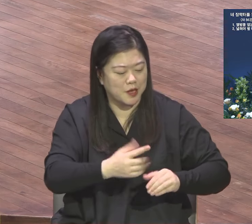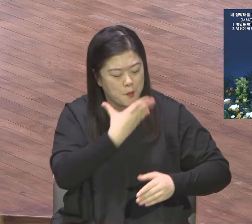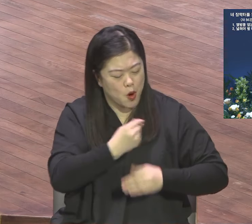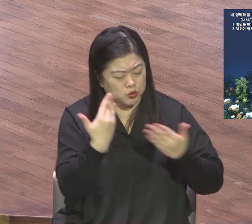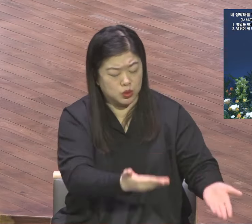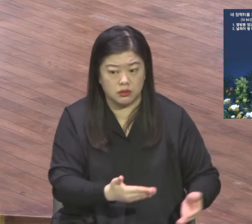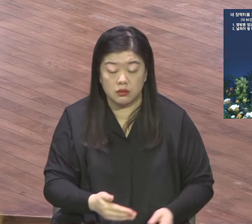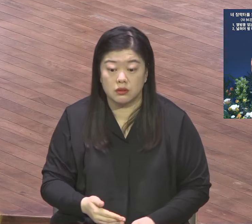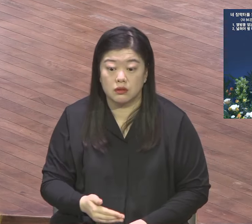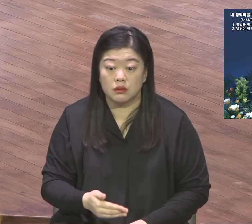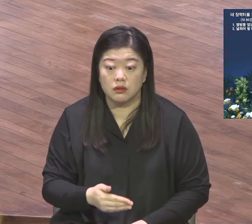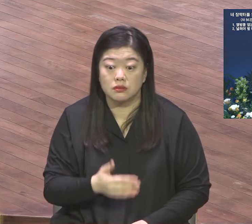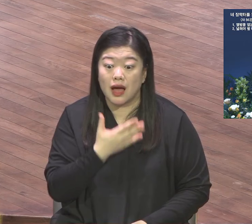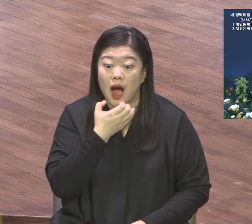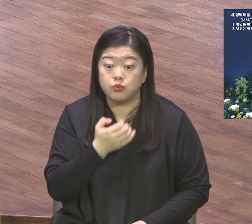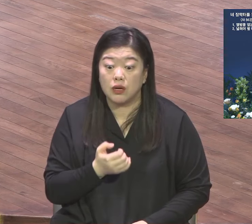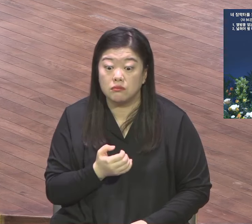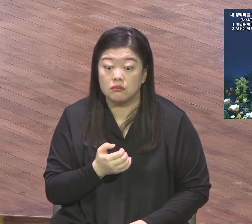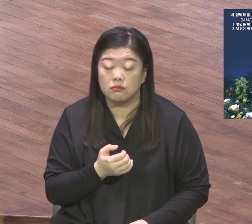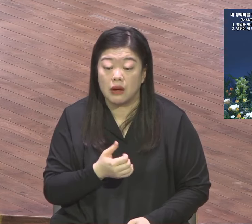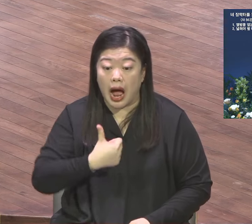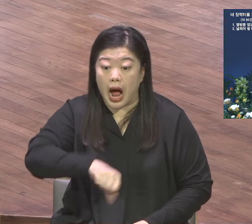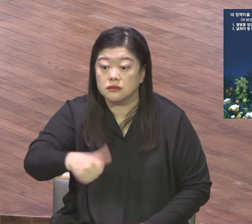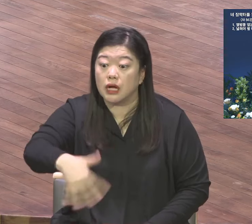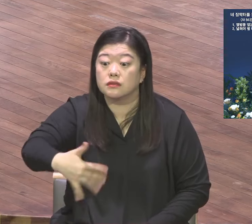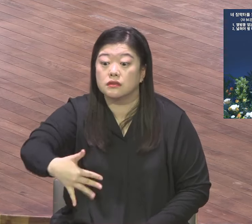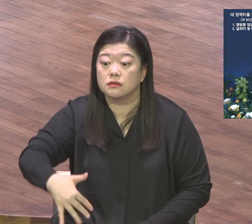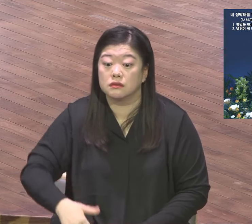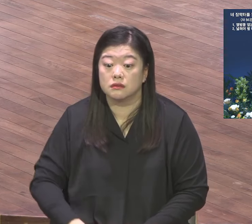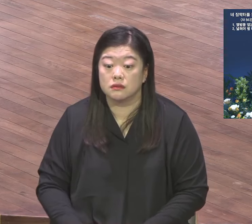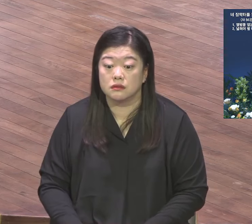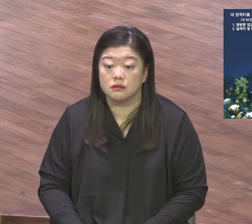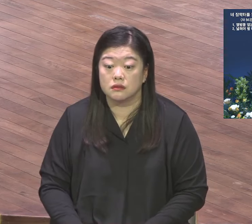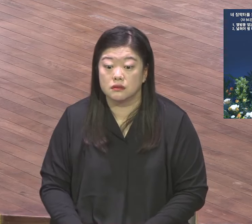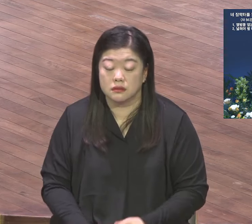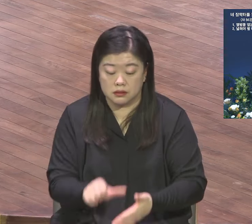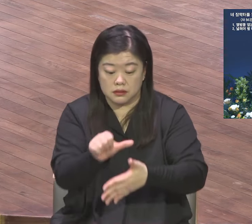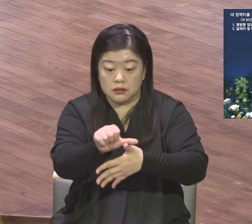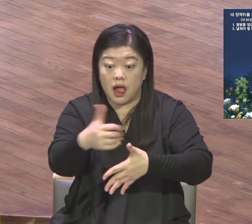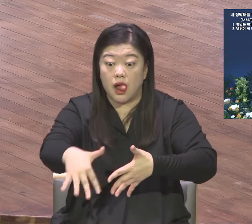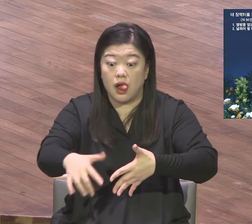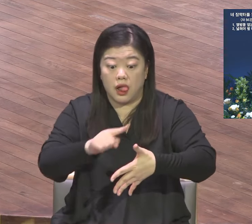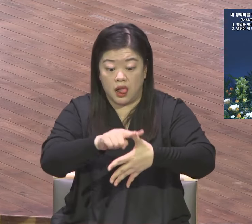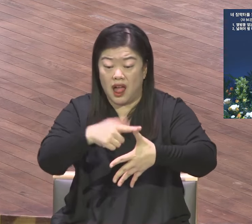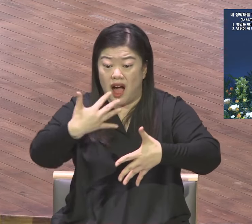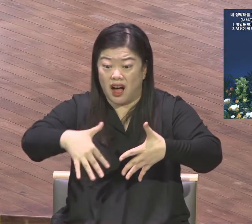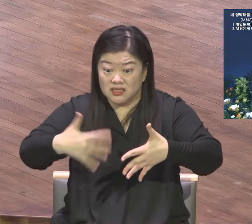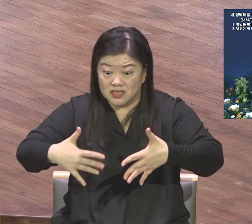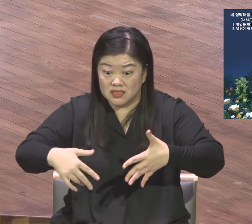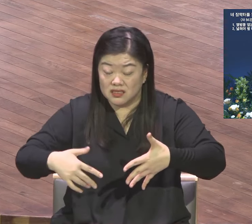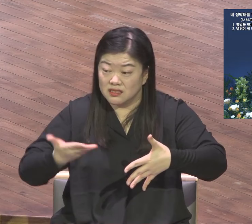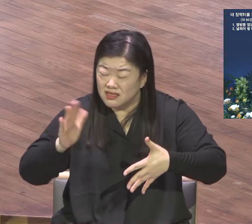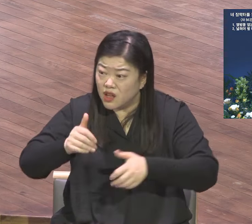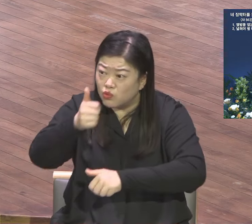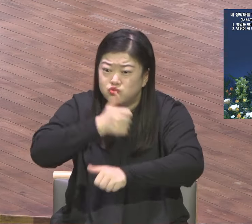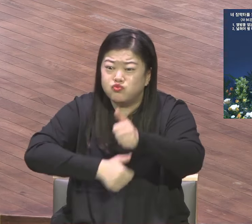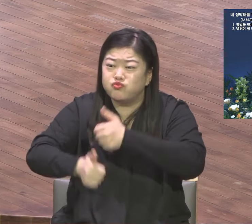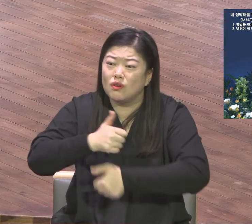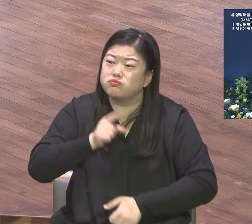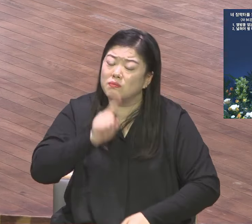그런데 하늘의 별 바다의 모래할보다 인간적 관점으로 말도